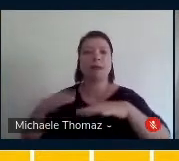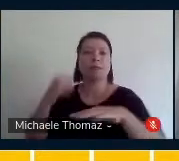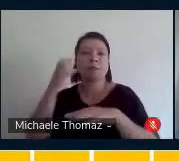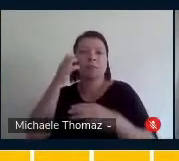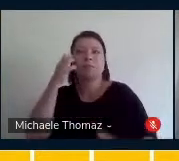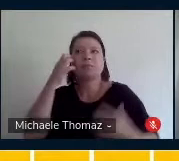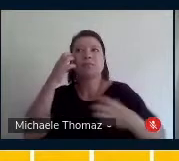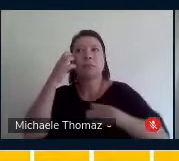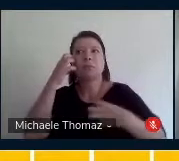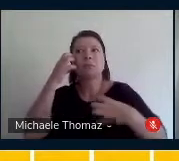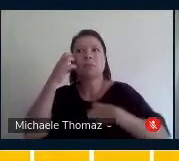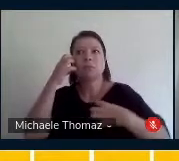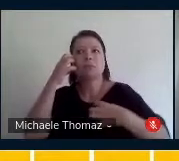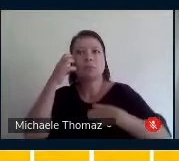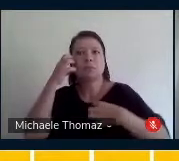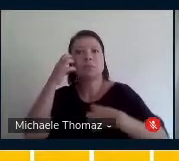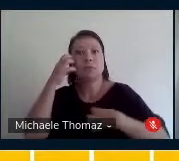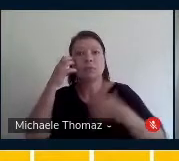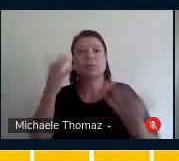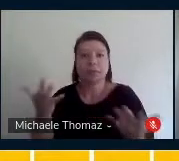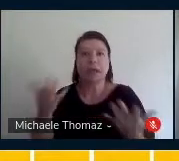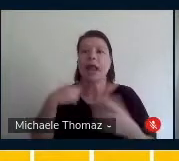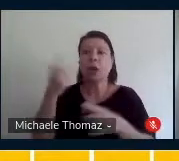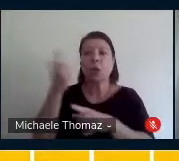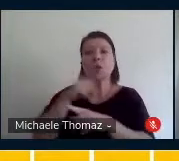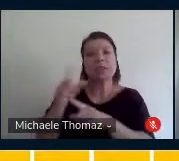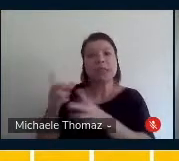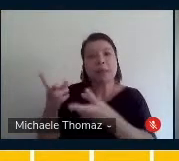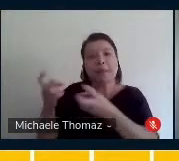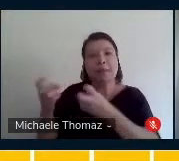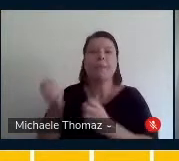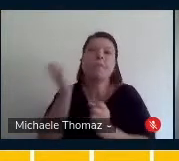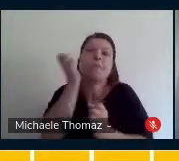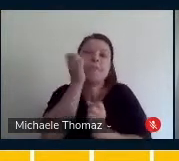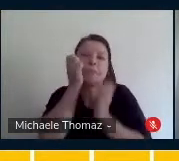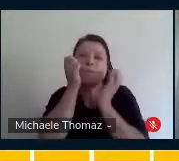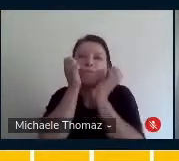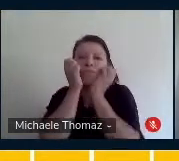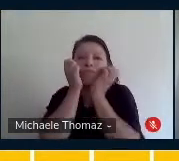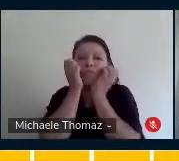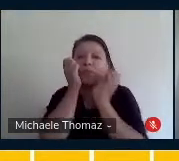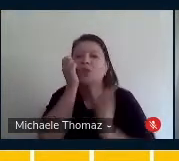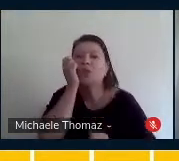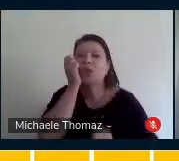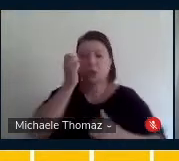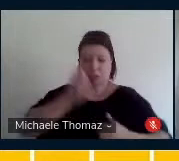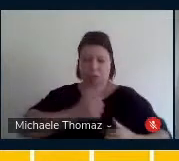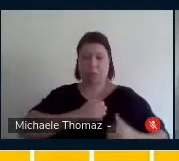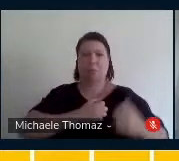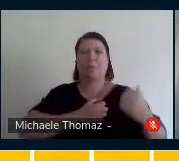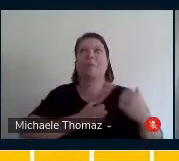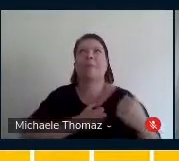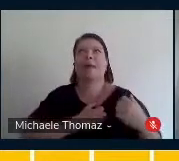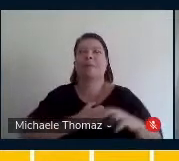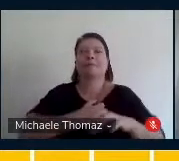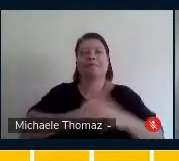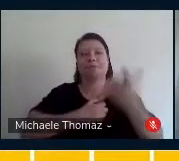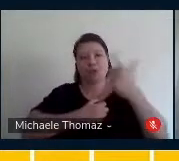vibração. na caixinha de som na mão, ela pôs na bochecha, ela botava no peito e voltou.